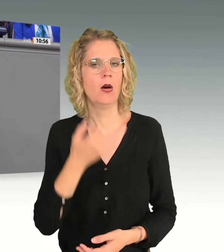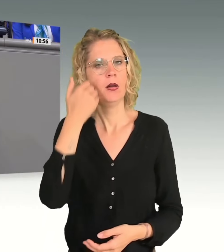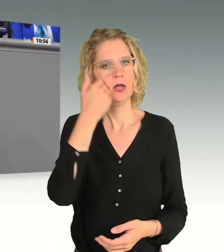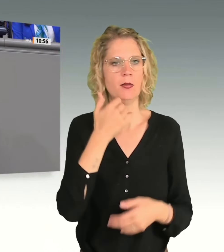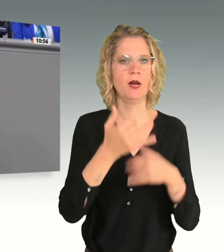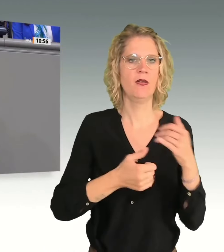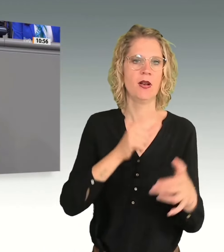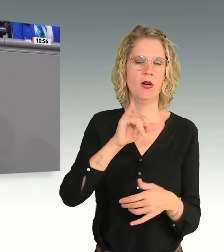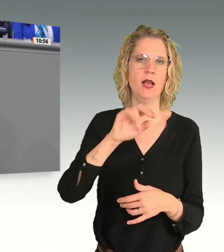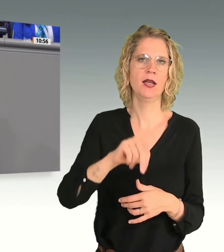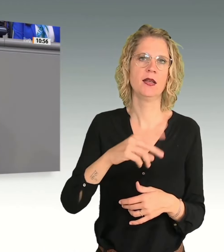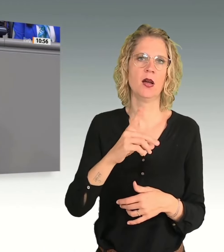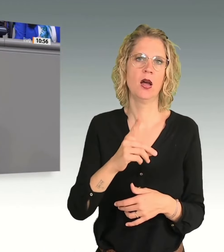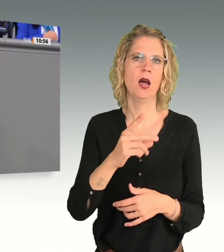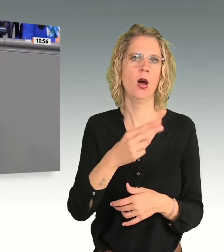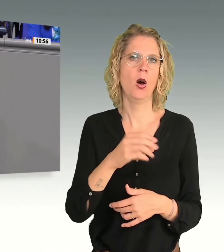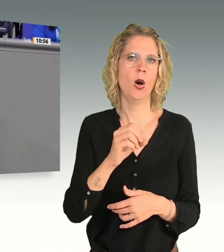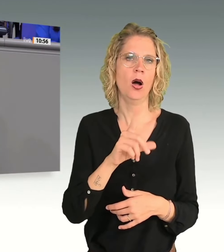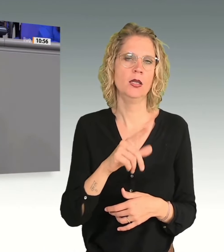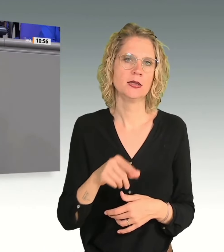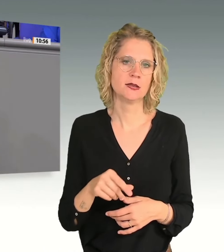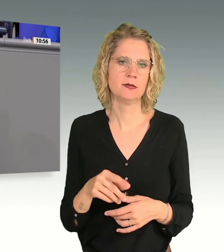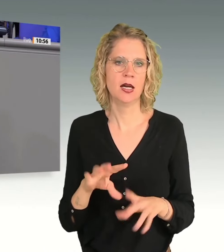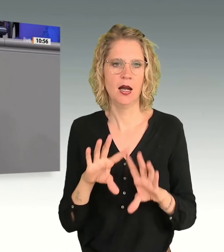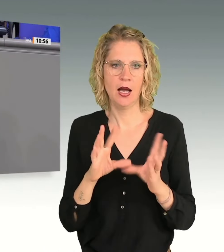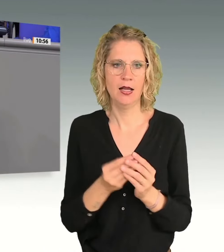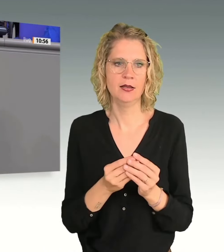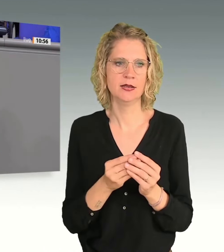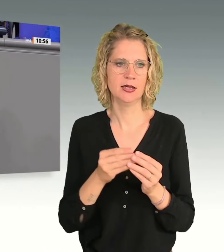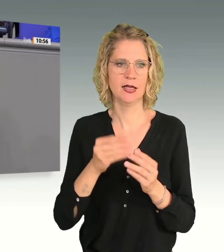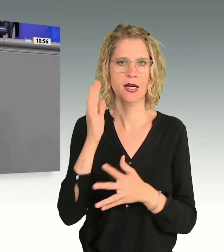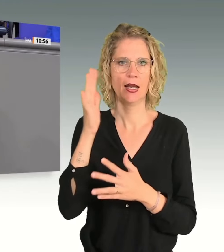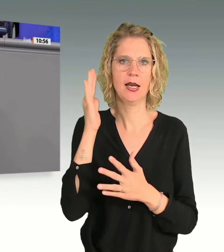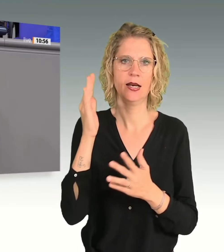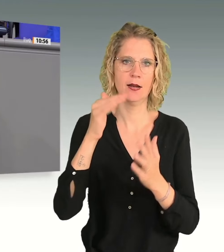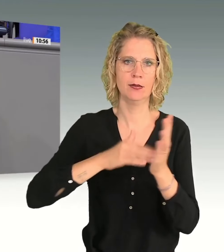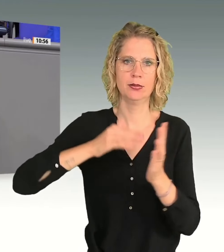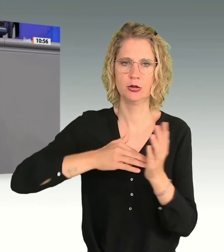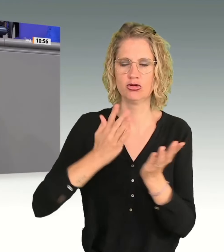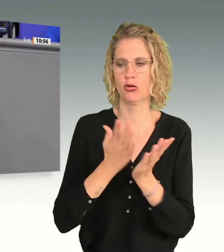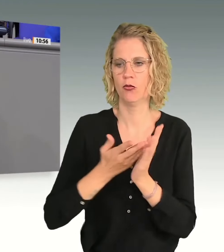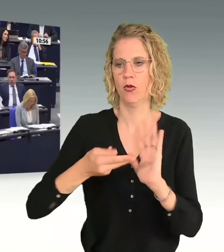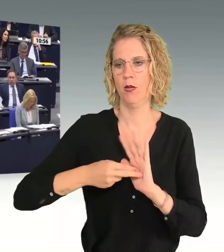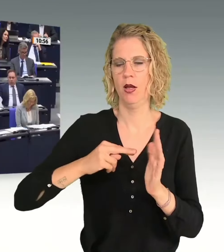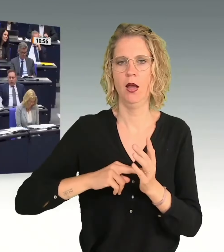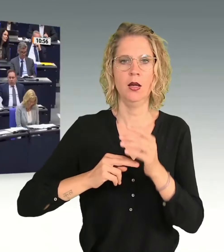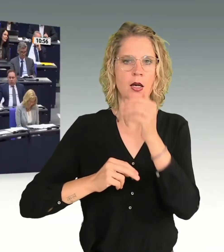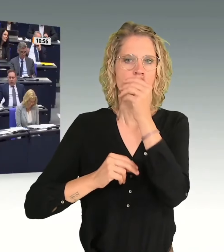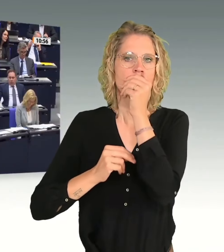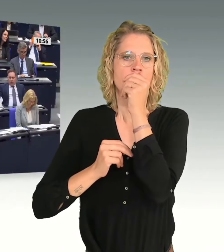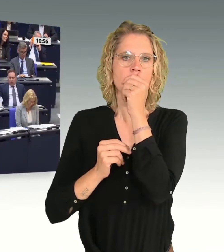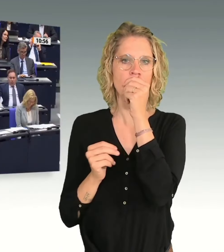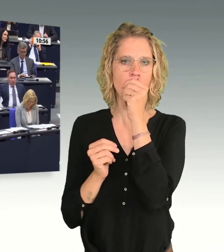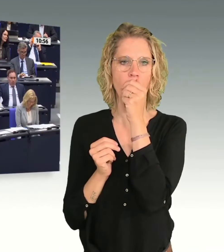packen Sie auch alles ein, was Sie vielleicht in Ihrer Rede stehen hatten oder vorbereitet hatten, indem Sie